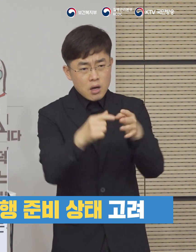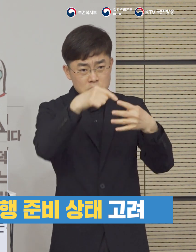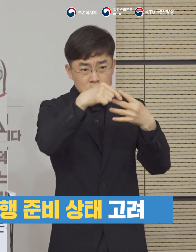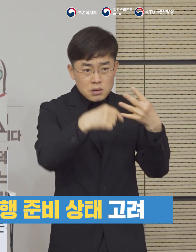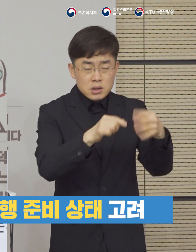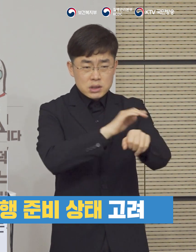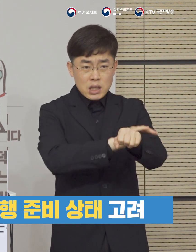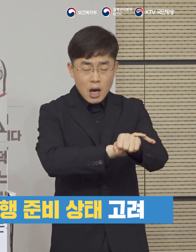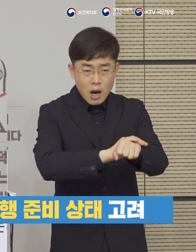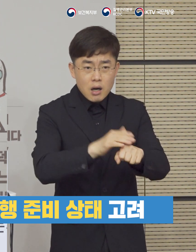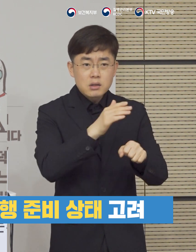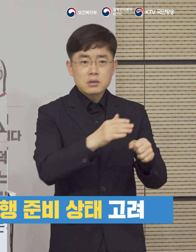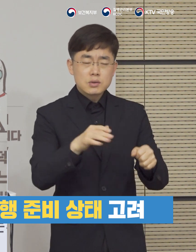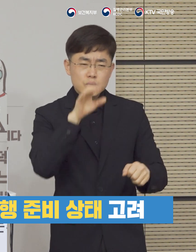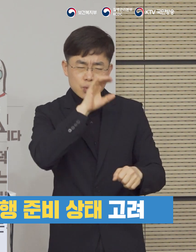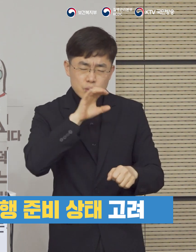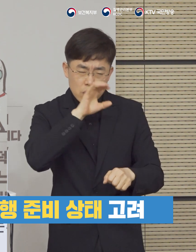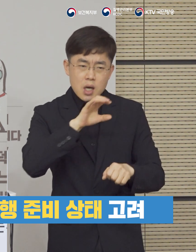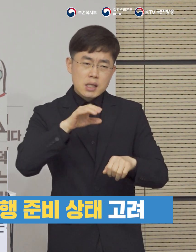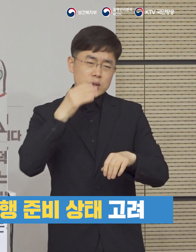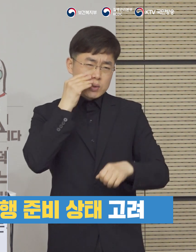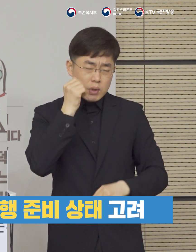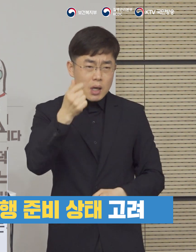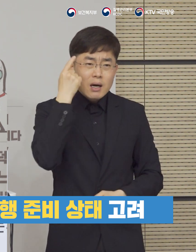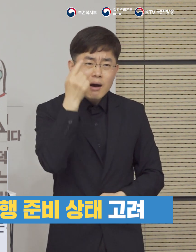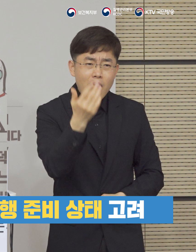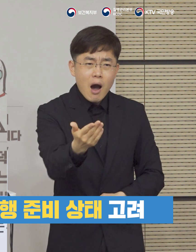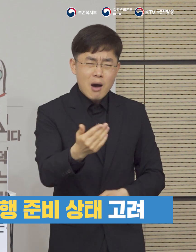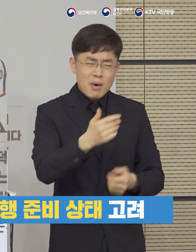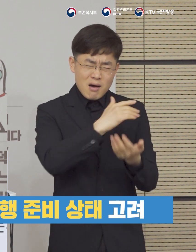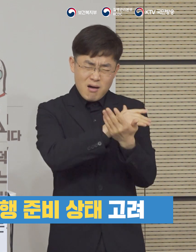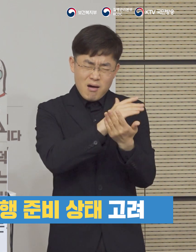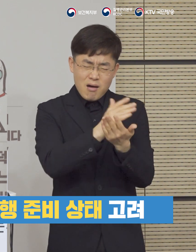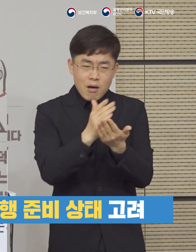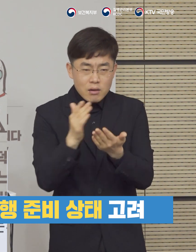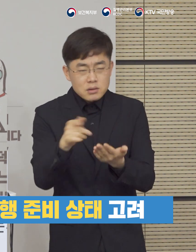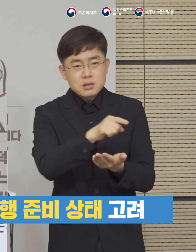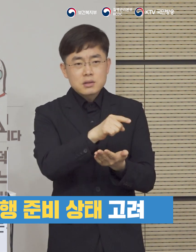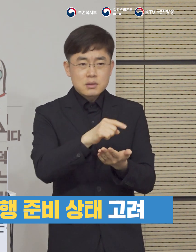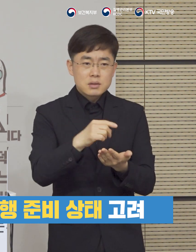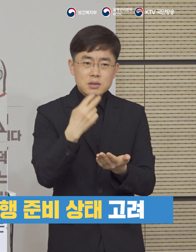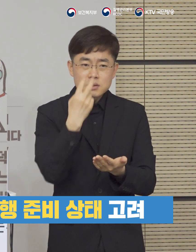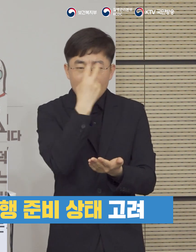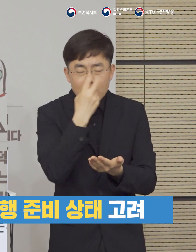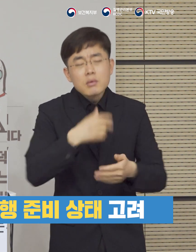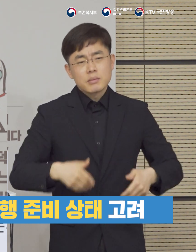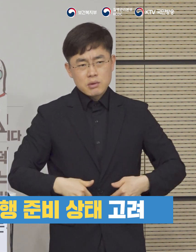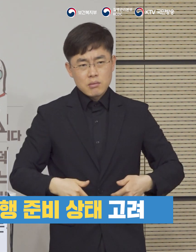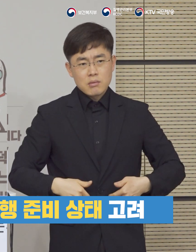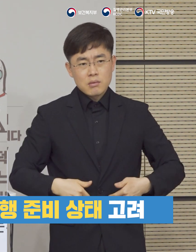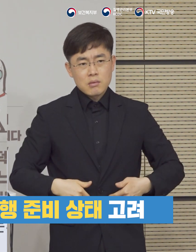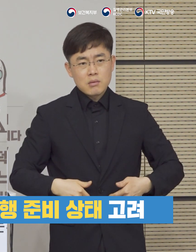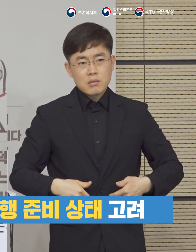자원들이 비치되어서 확보되어 있는지 등등 그리고